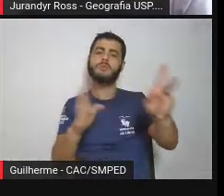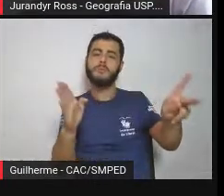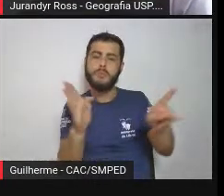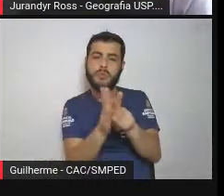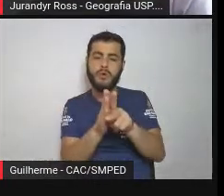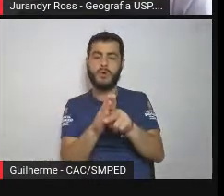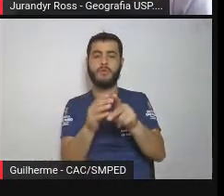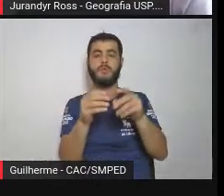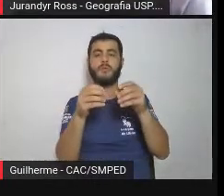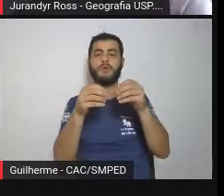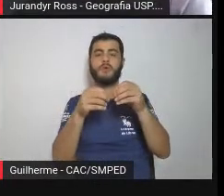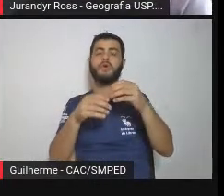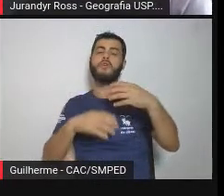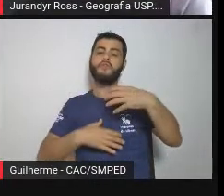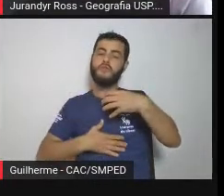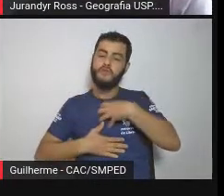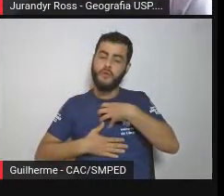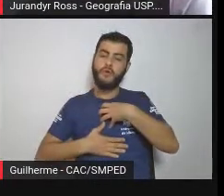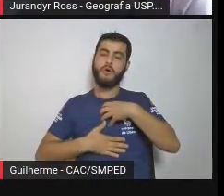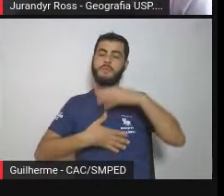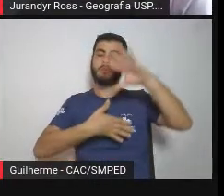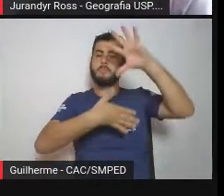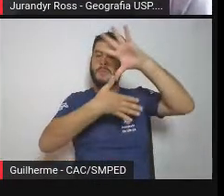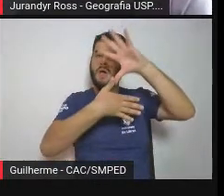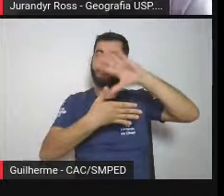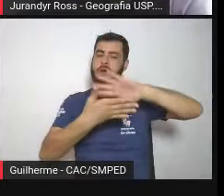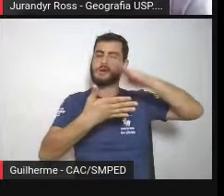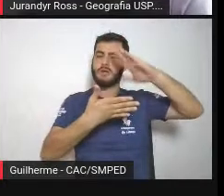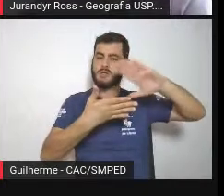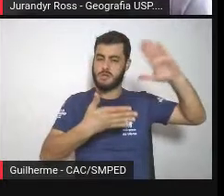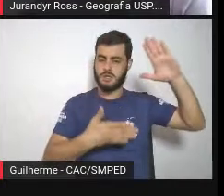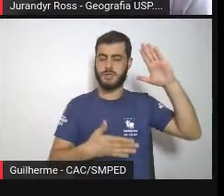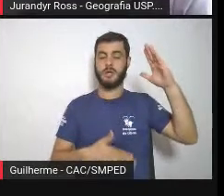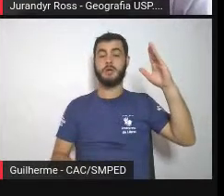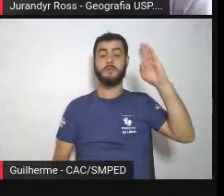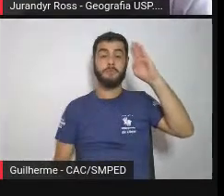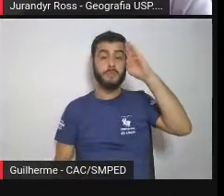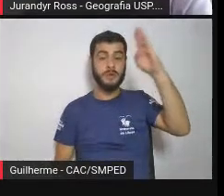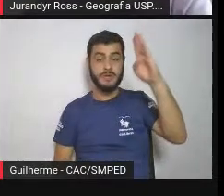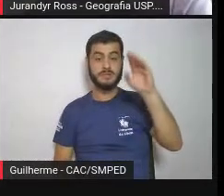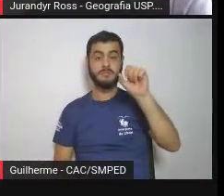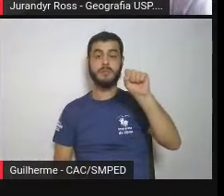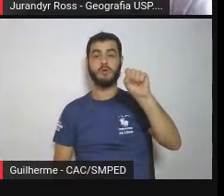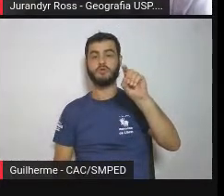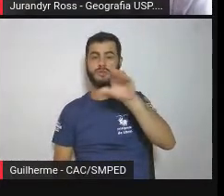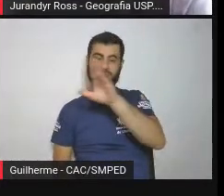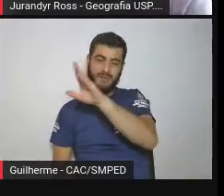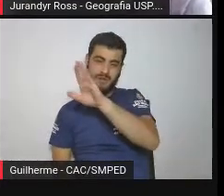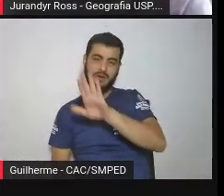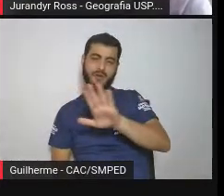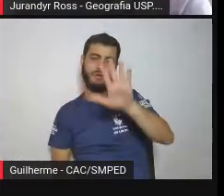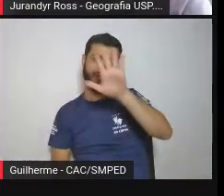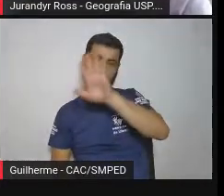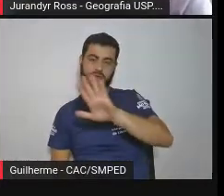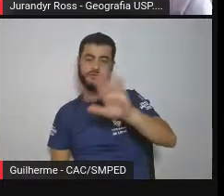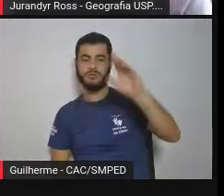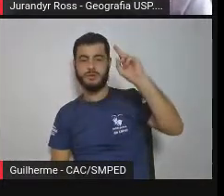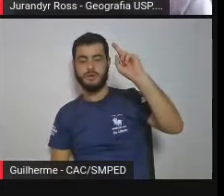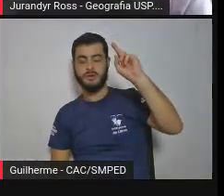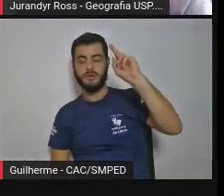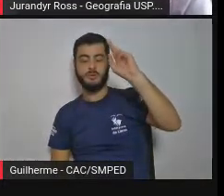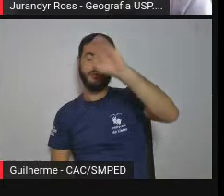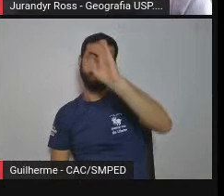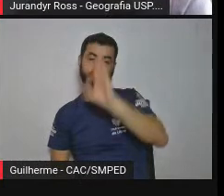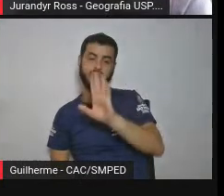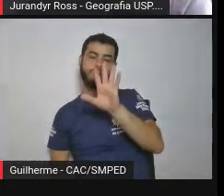sudeste do Brasil e, sobretudo, do leste de São Paulo, sul de Minas, Rio de Janeiro, Espírito Santo e